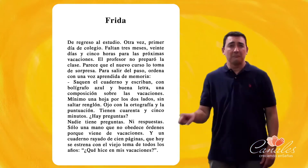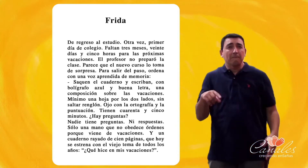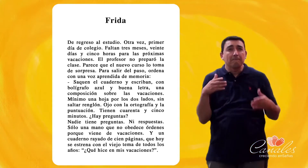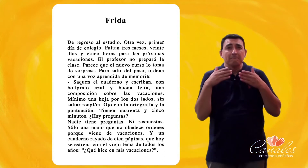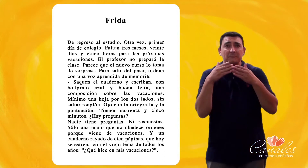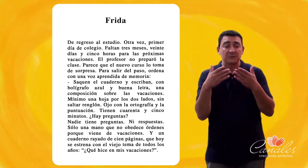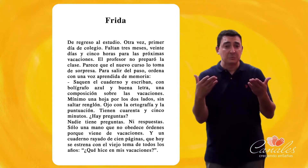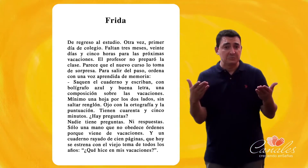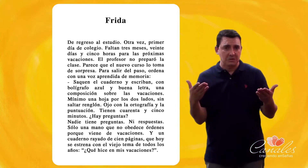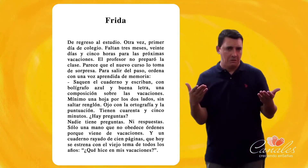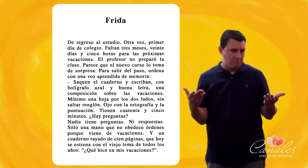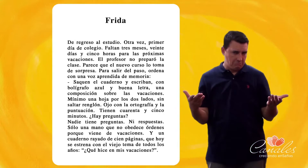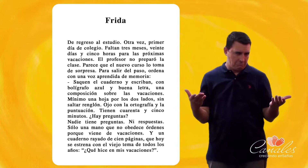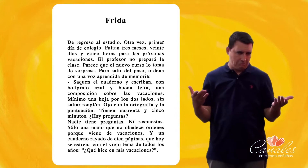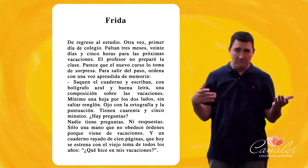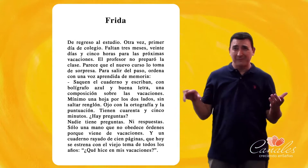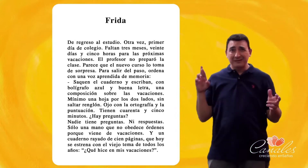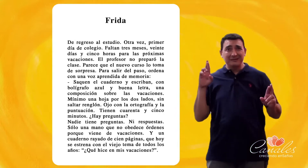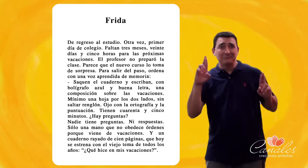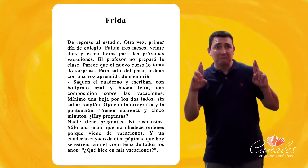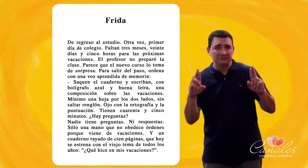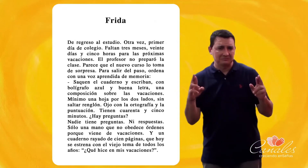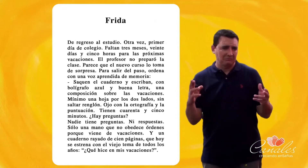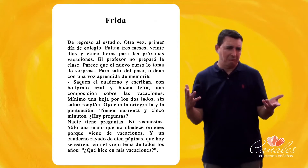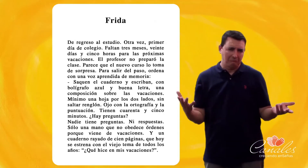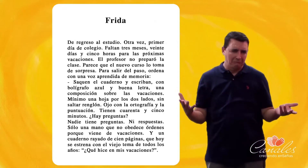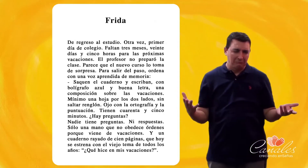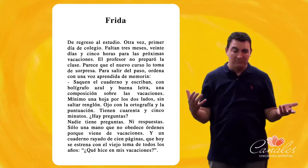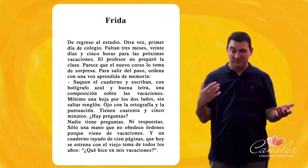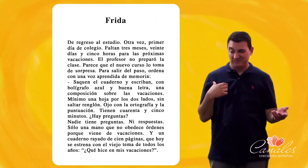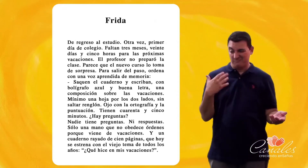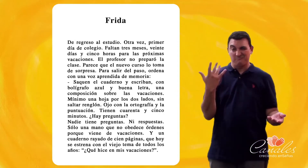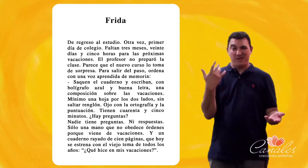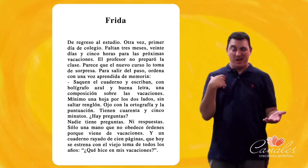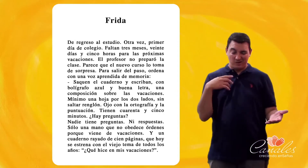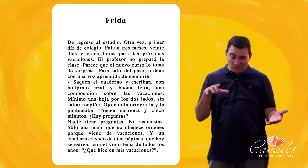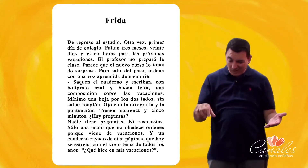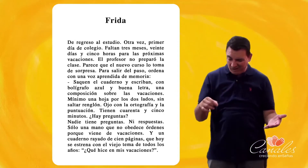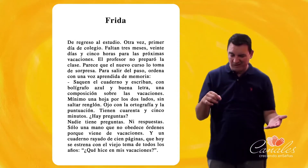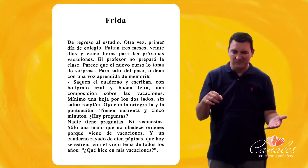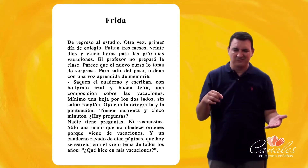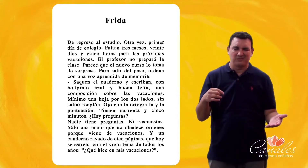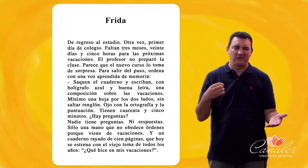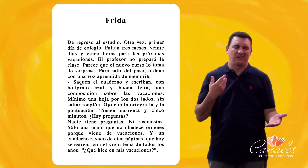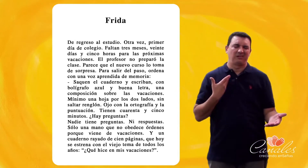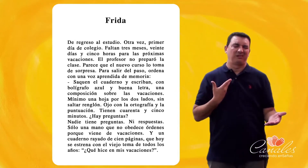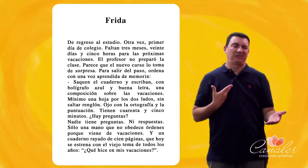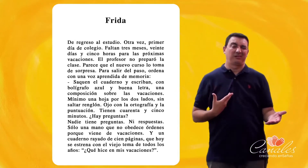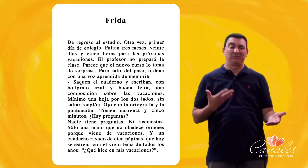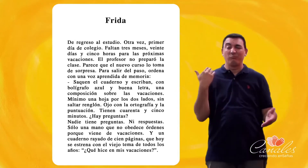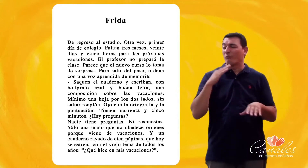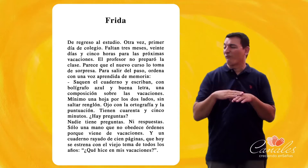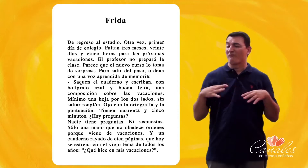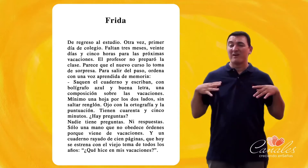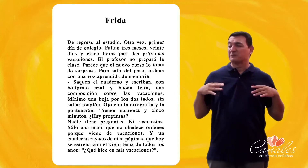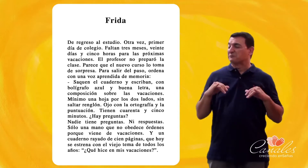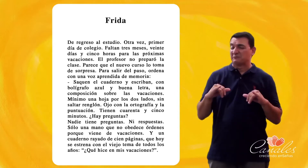Nadie tiene preguntas ni respuestas Solo una mano que no obedece órdenes Porque viene de vacaciones